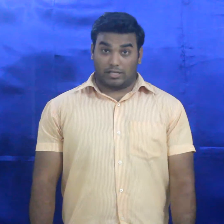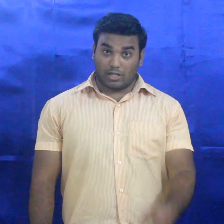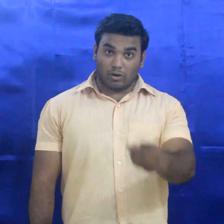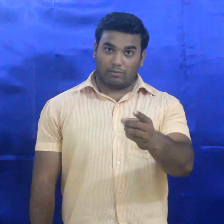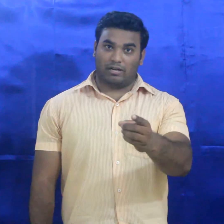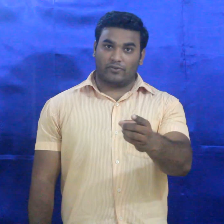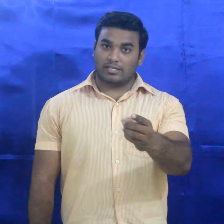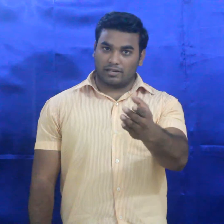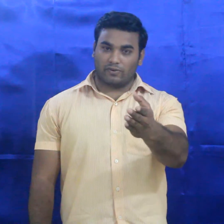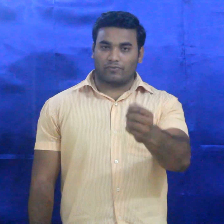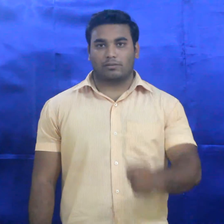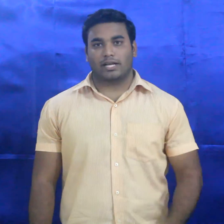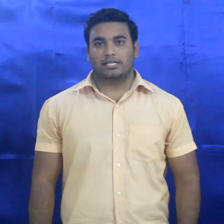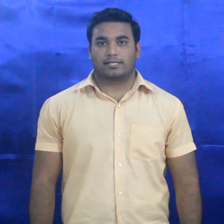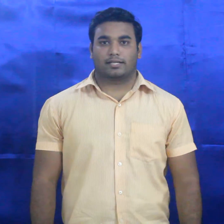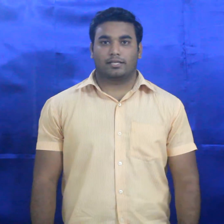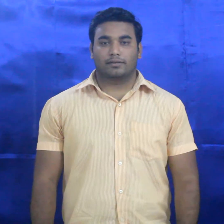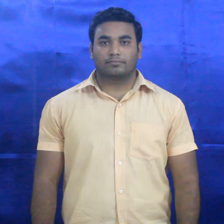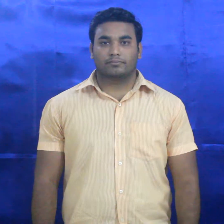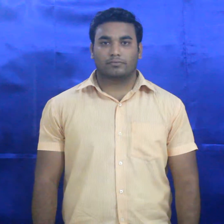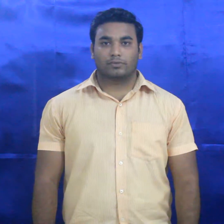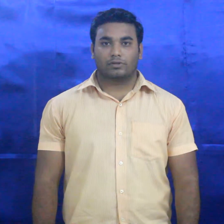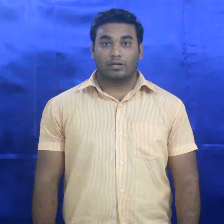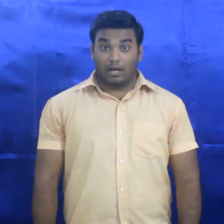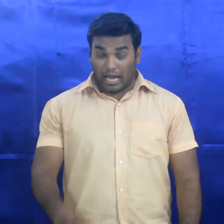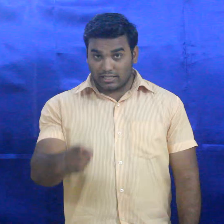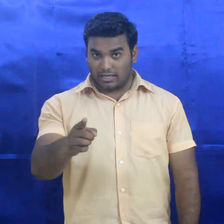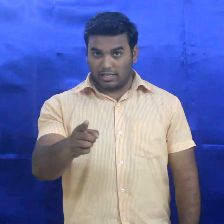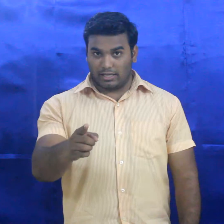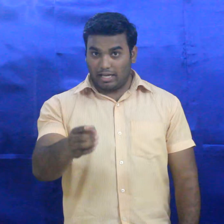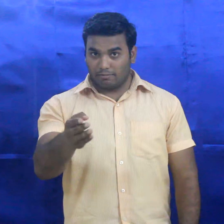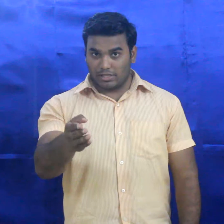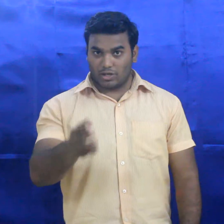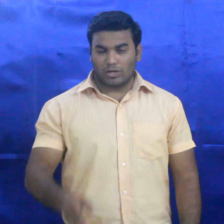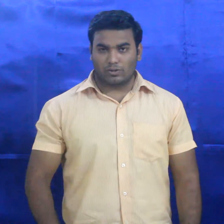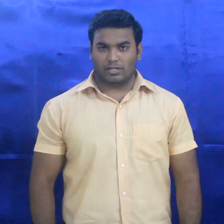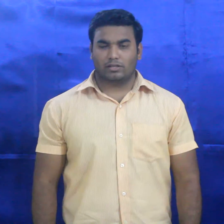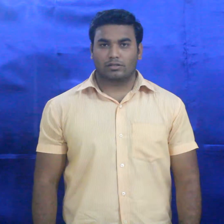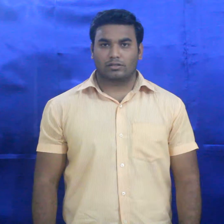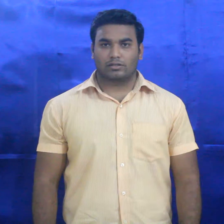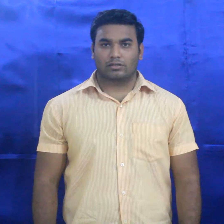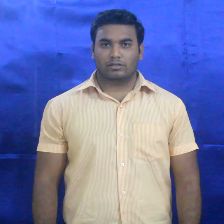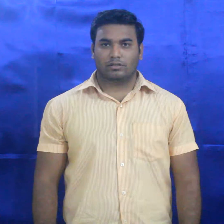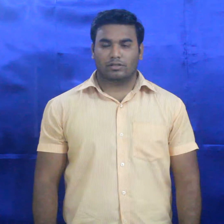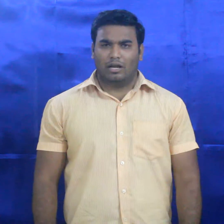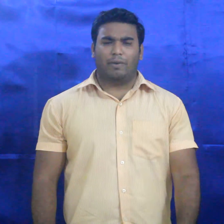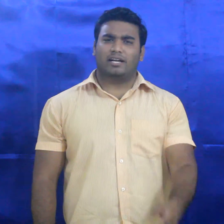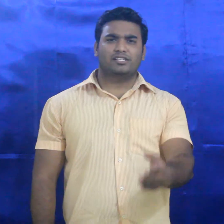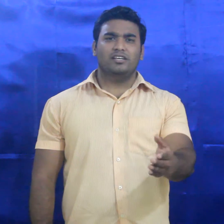असलहों के बन फर सिर्फ नफरत बड़ाई जा सकती है राज करने के लिए हिम्मत जरूरी होती है पांडे जी